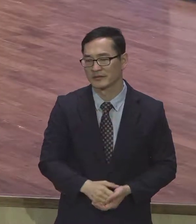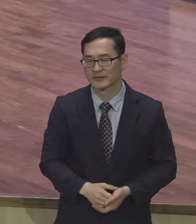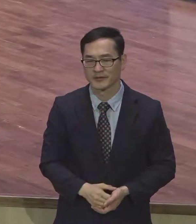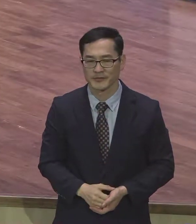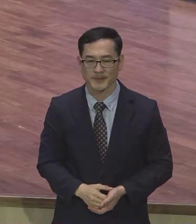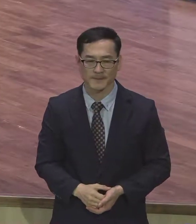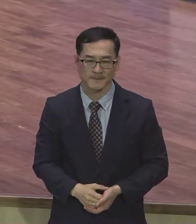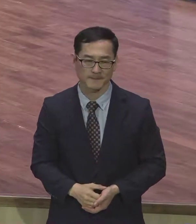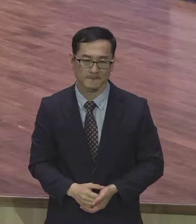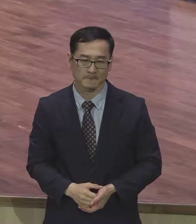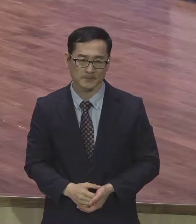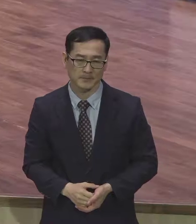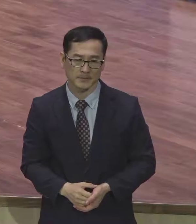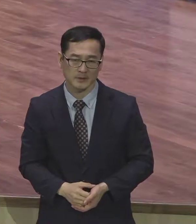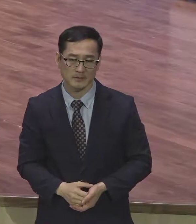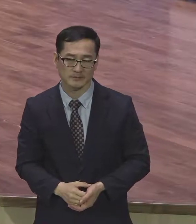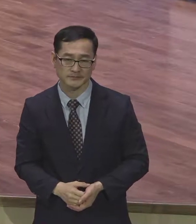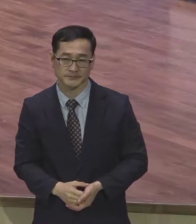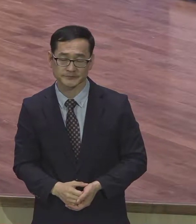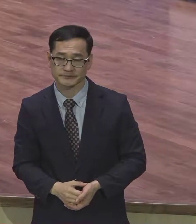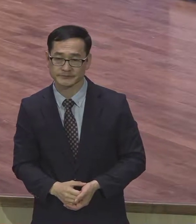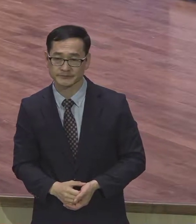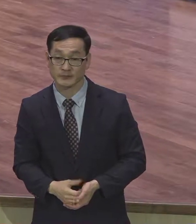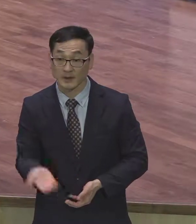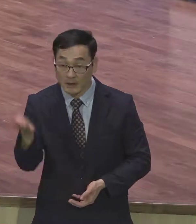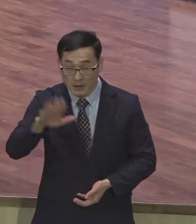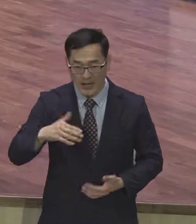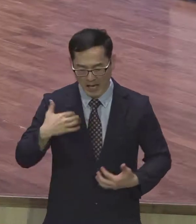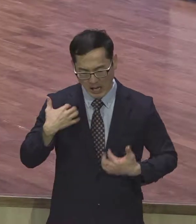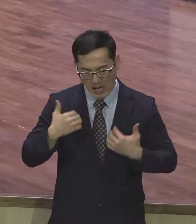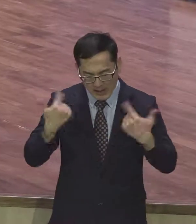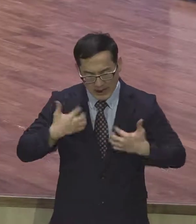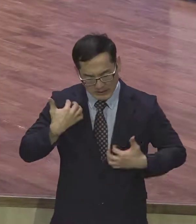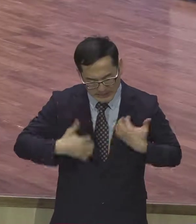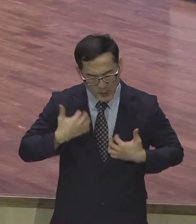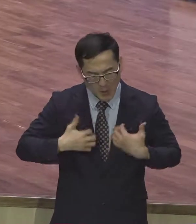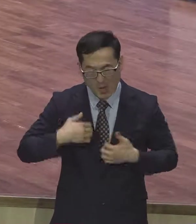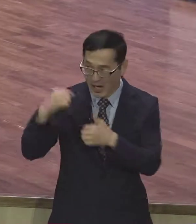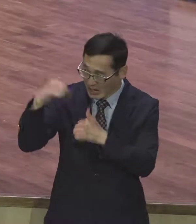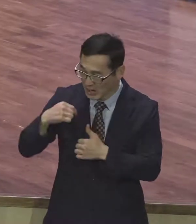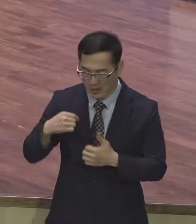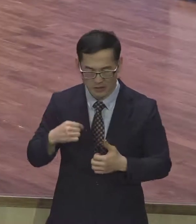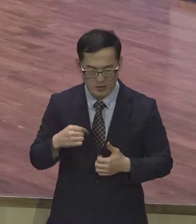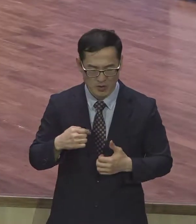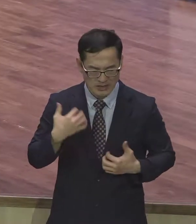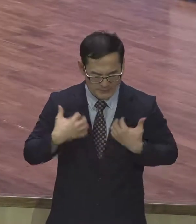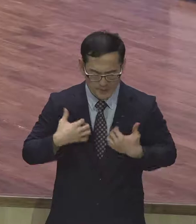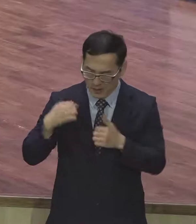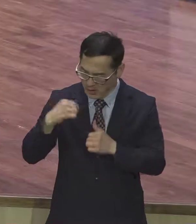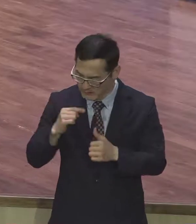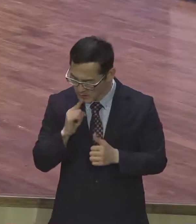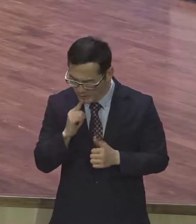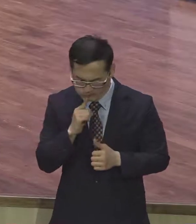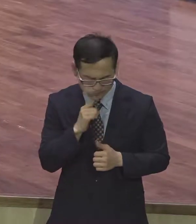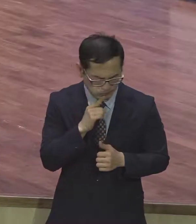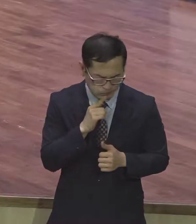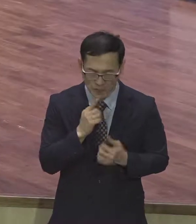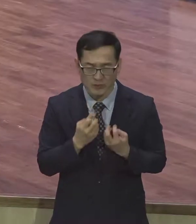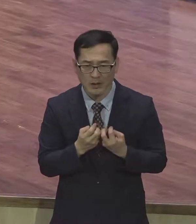항상 기뻐하고 감사하면서 실학적인 삶을 살 수 있느냐 예수 그리스도를